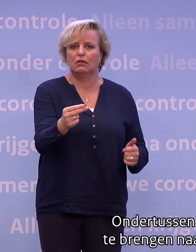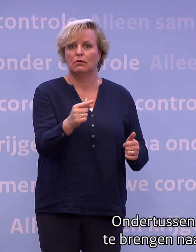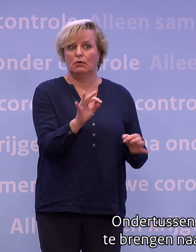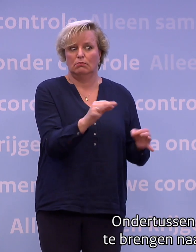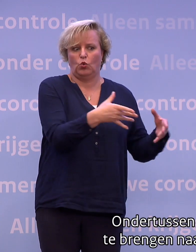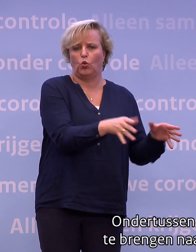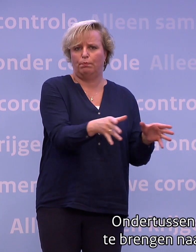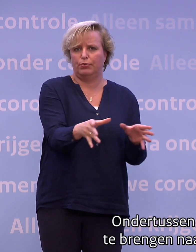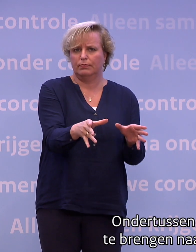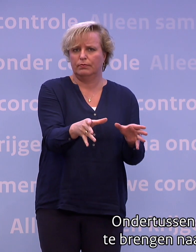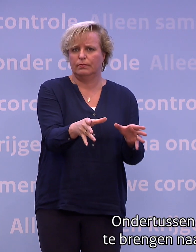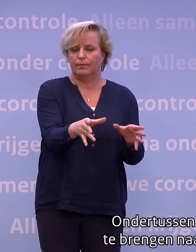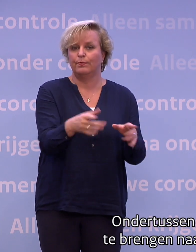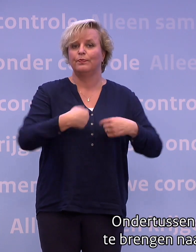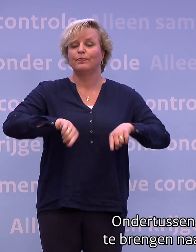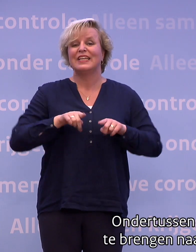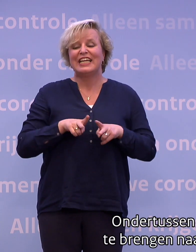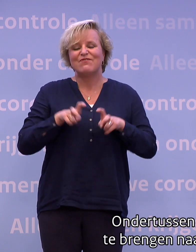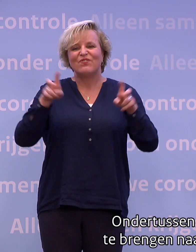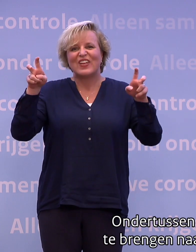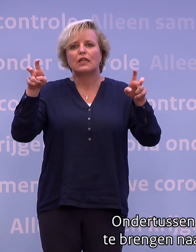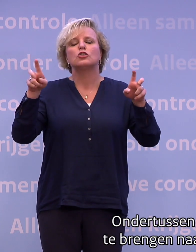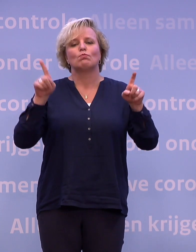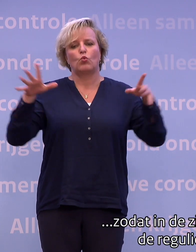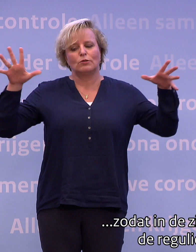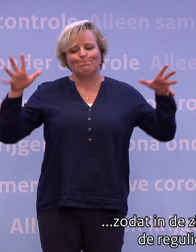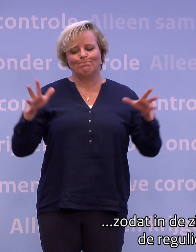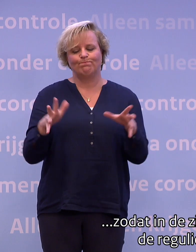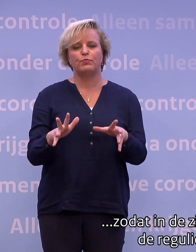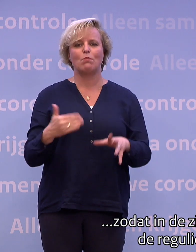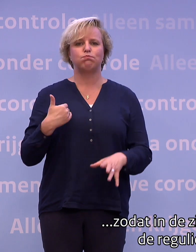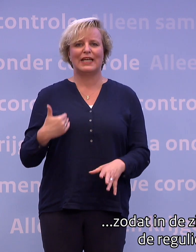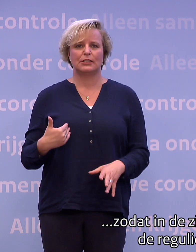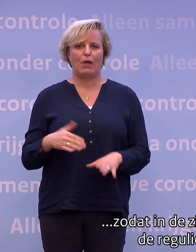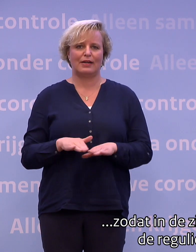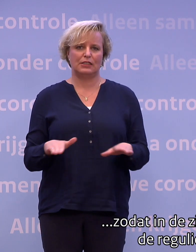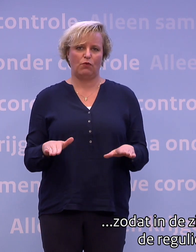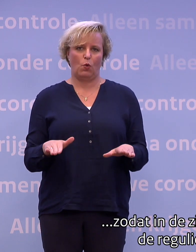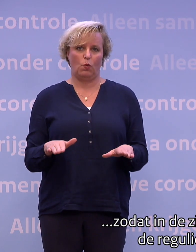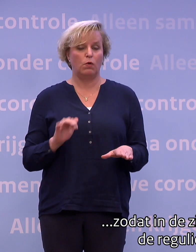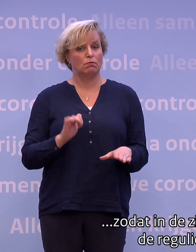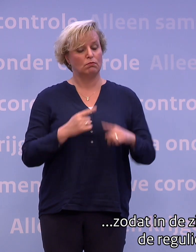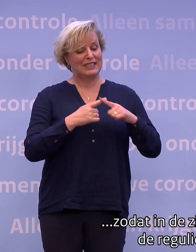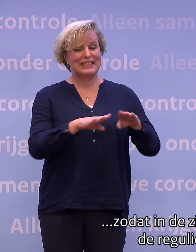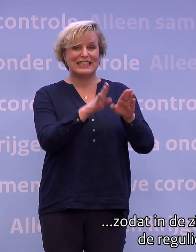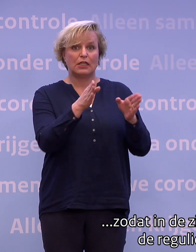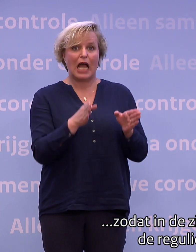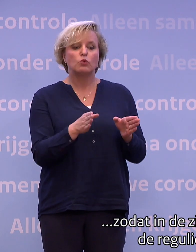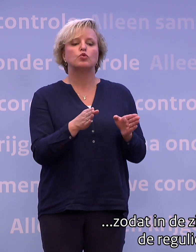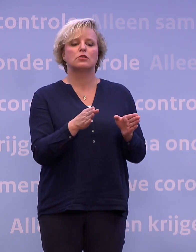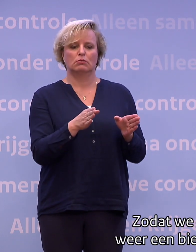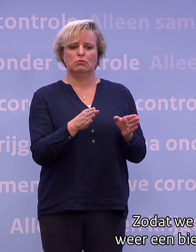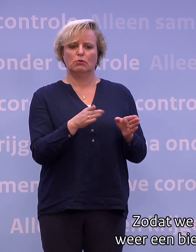Ondertussen hebben we het virus terug te brengen naar een beheersbaar niveau. Zodat in de ziekenhuizen het coronavirus de reguliere zorg niet verdrinkt.